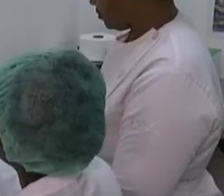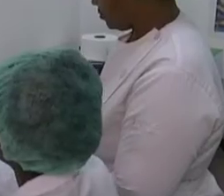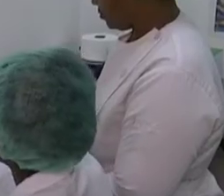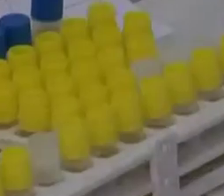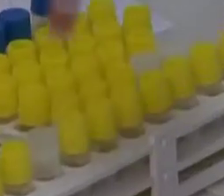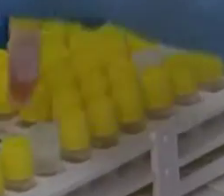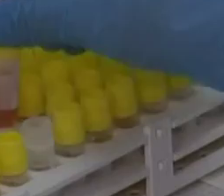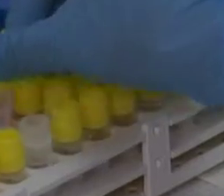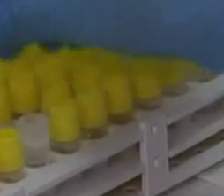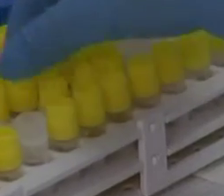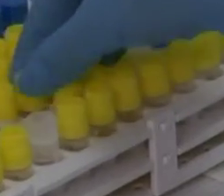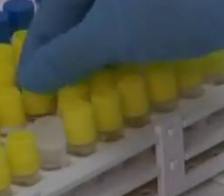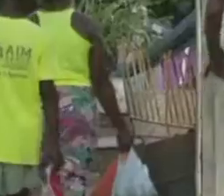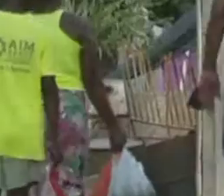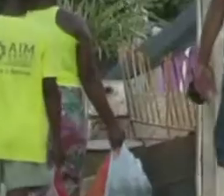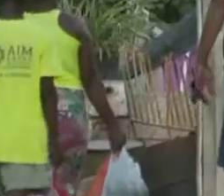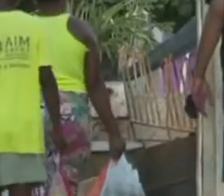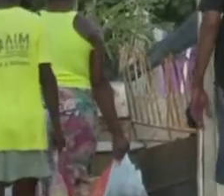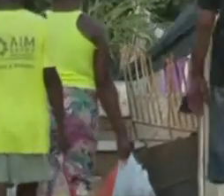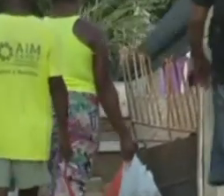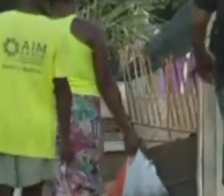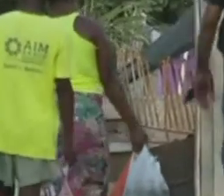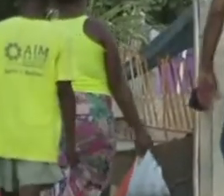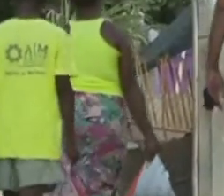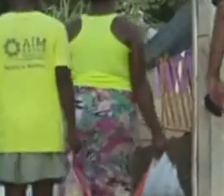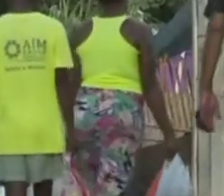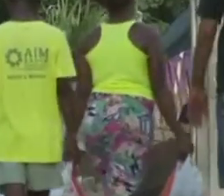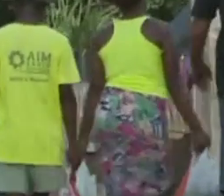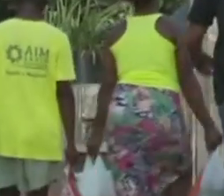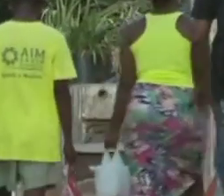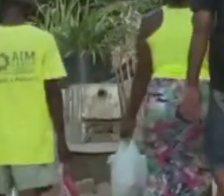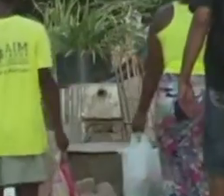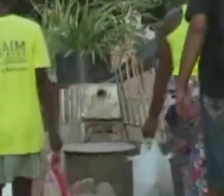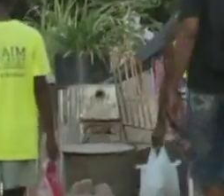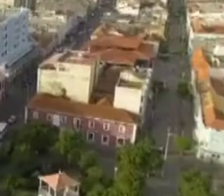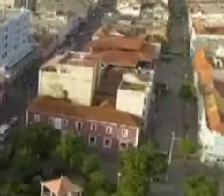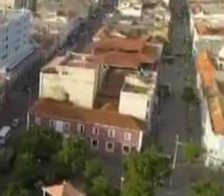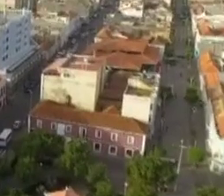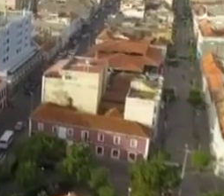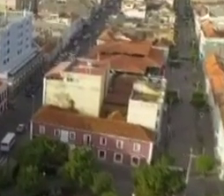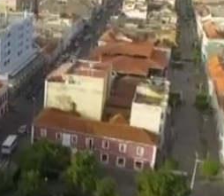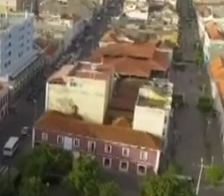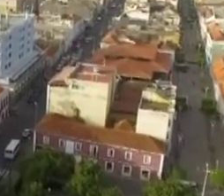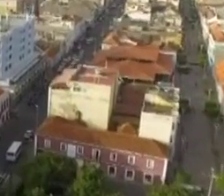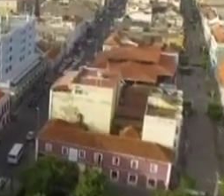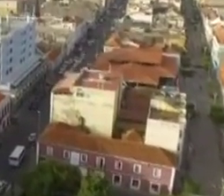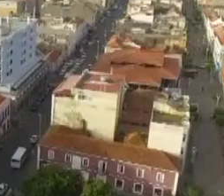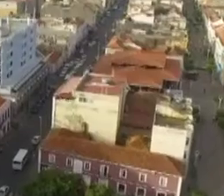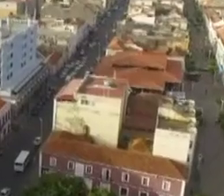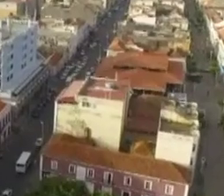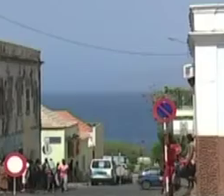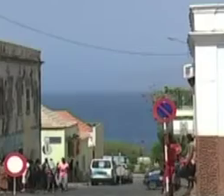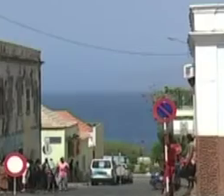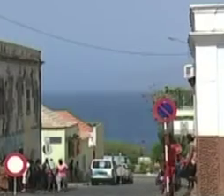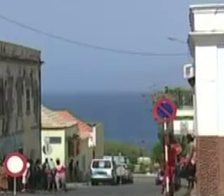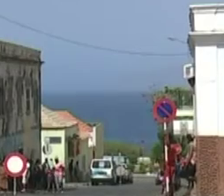A vacinação em Cabo Verde depende de outros circuitos externos, é um processo por etapas O país já tem um consórcio para